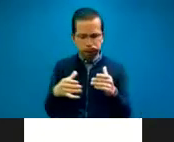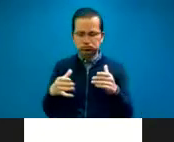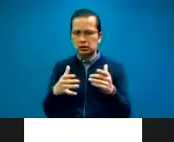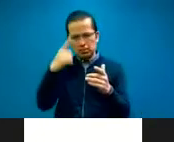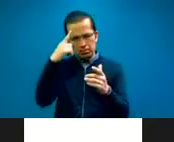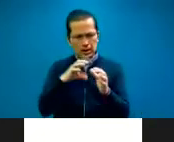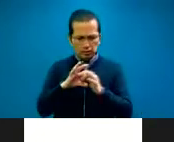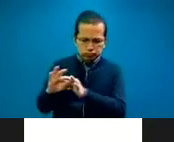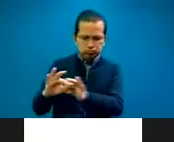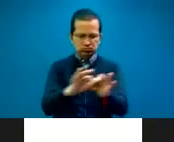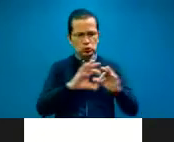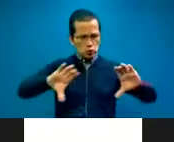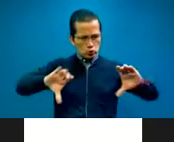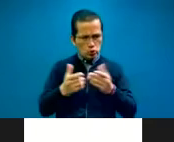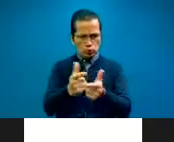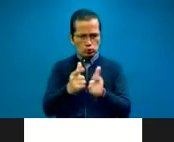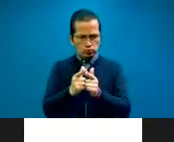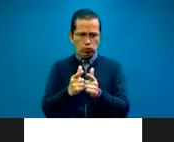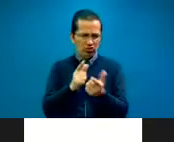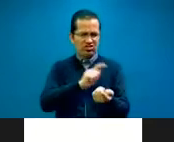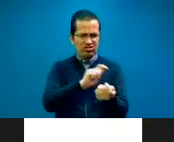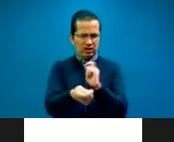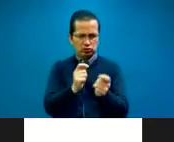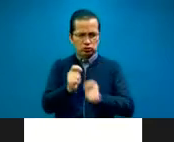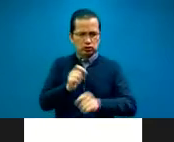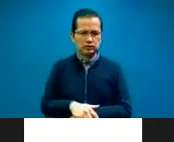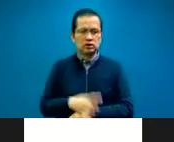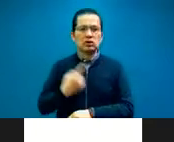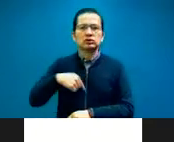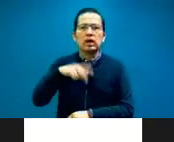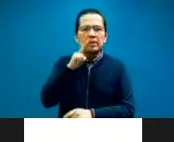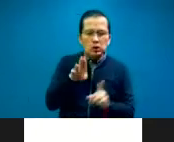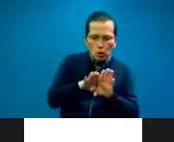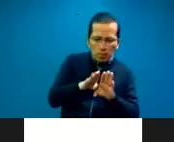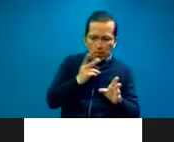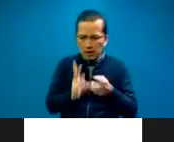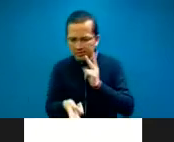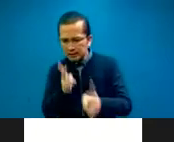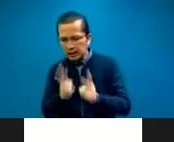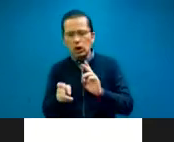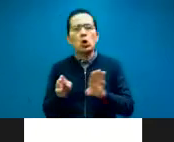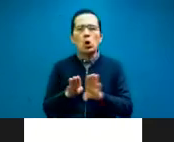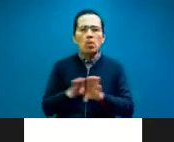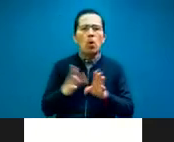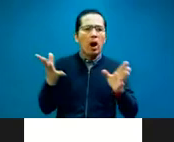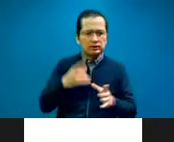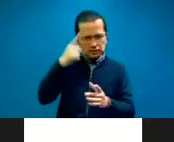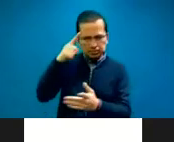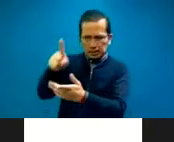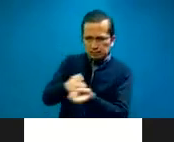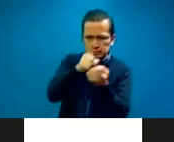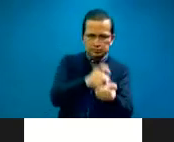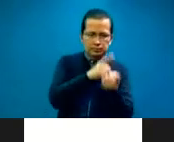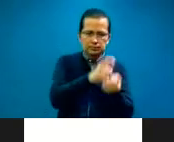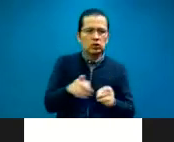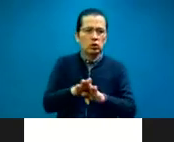una mecánica más o menos organizada de cómo recaudar. Al lunes siguiente ya les dijimos, sí, ya depositen, porque, ¿sabes? Nuestros